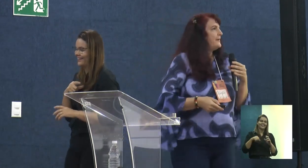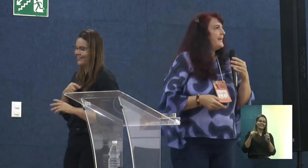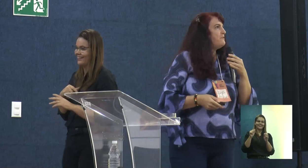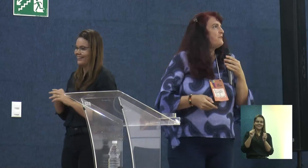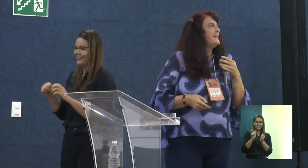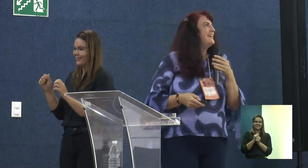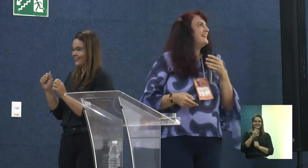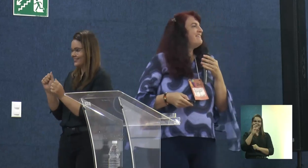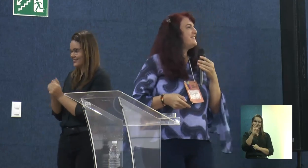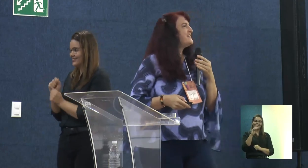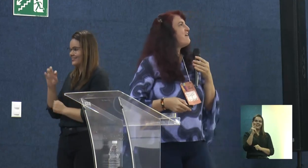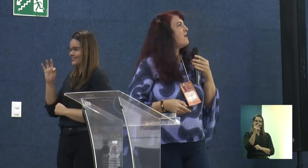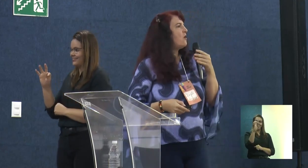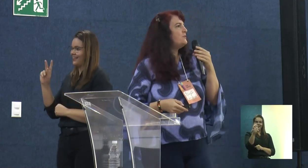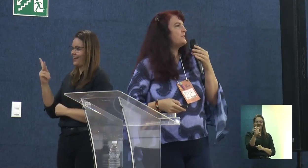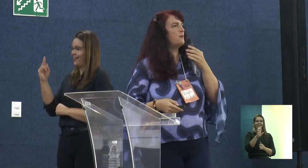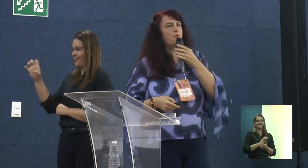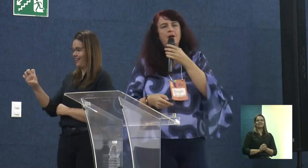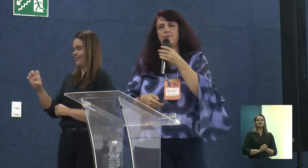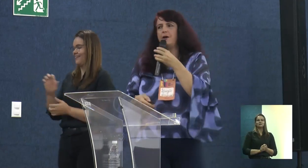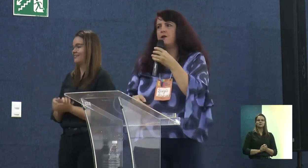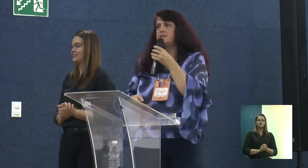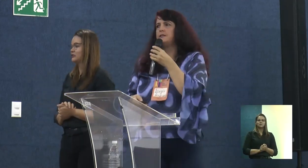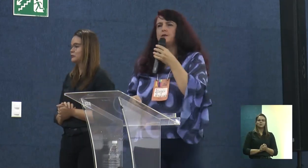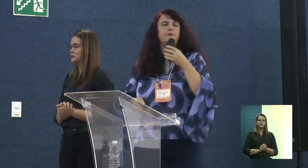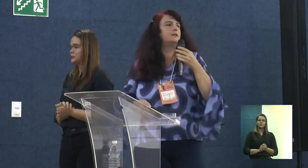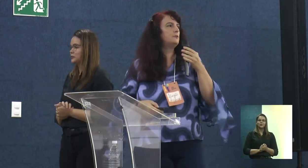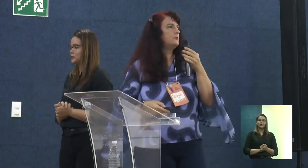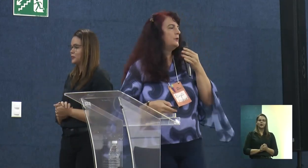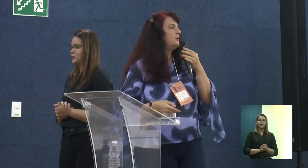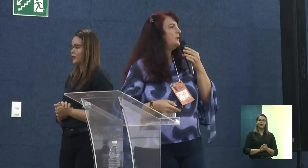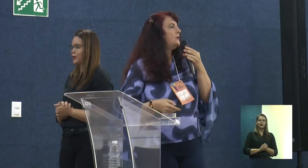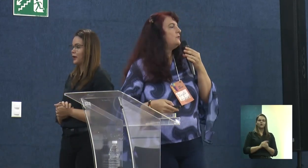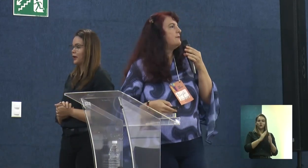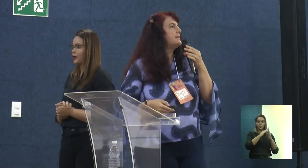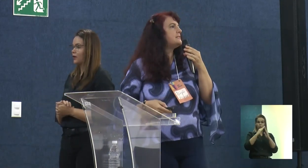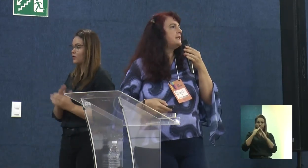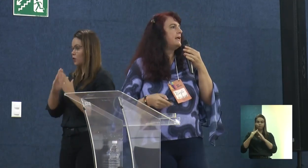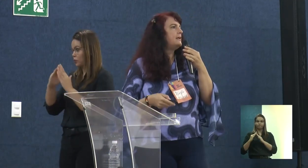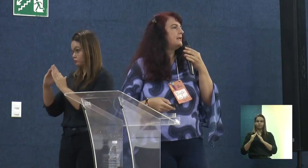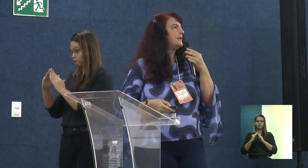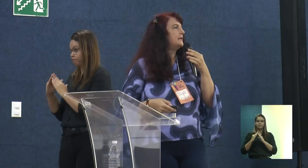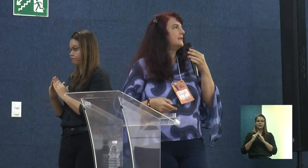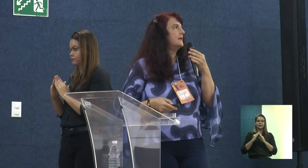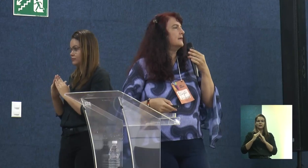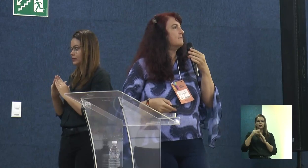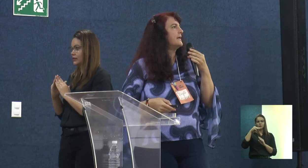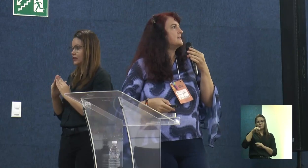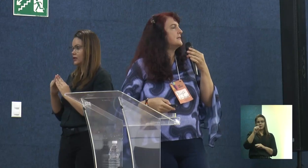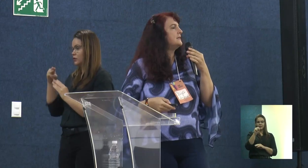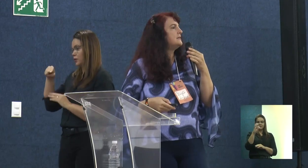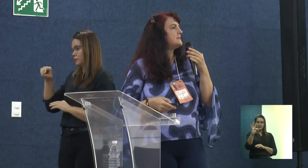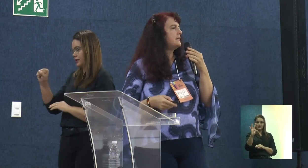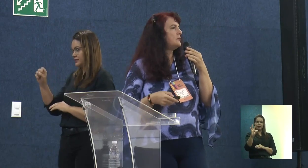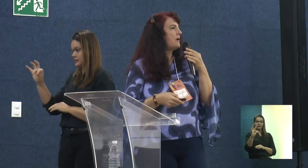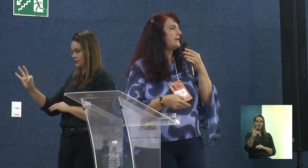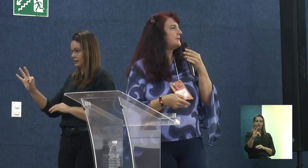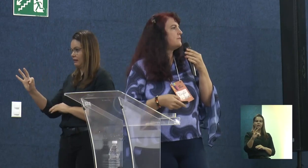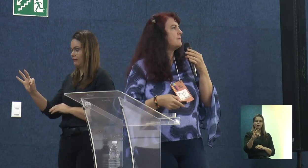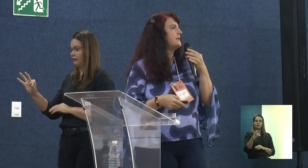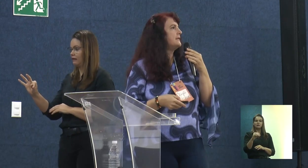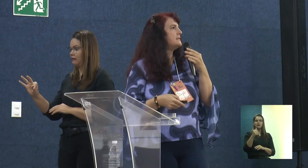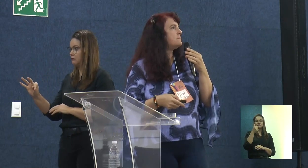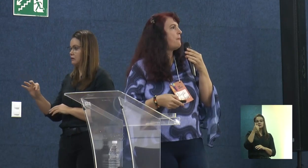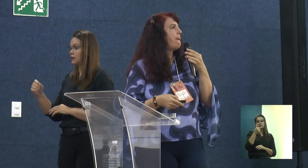Bom, enfim, é o Aziel Alves, que é o maior assentamento do MST lá em Brasília, 140